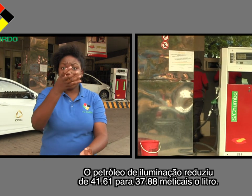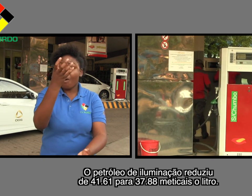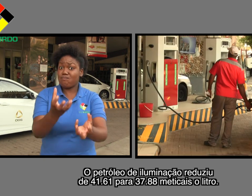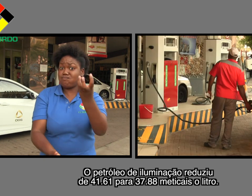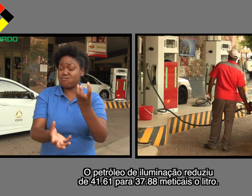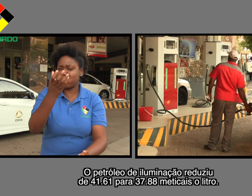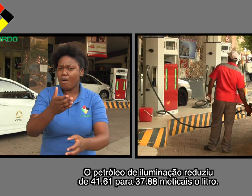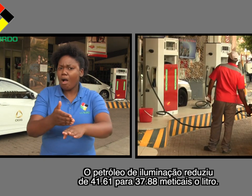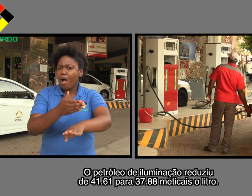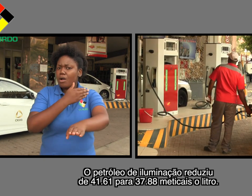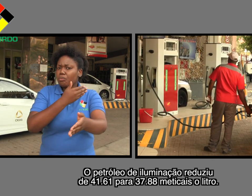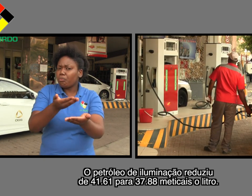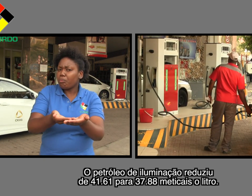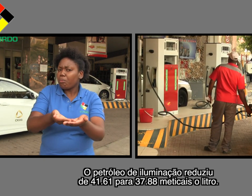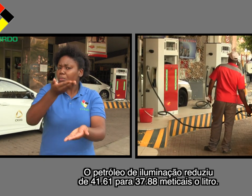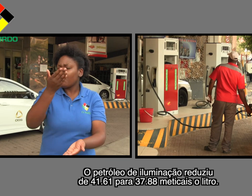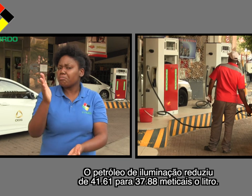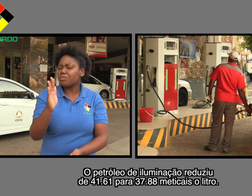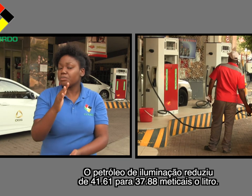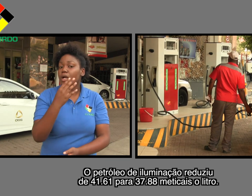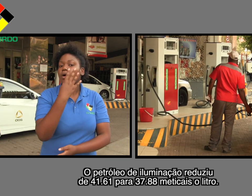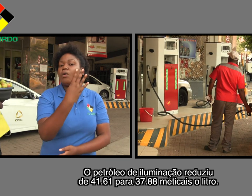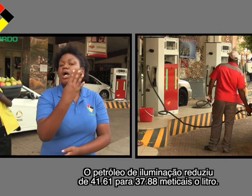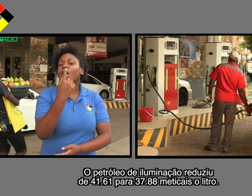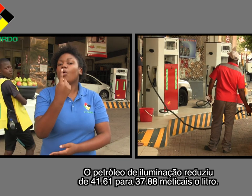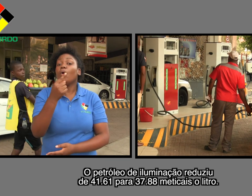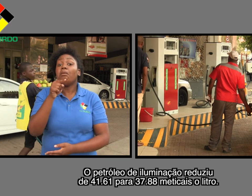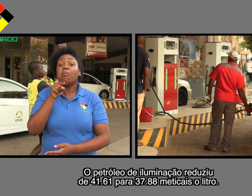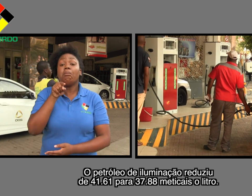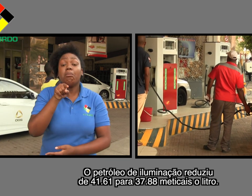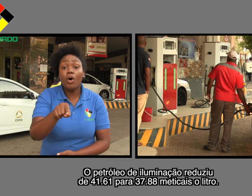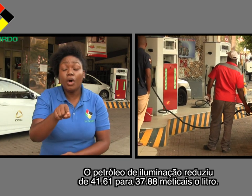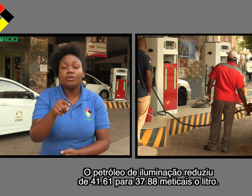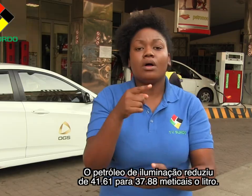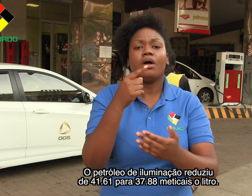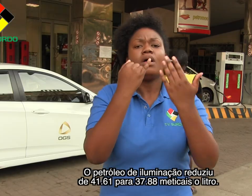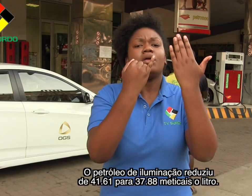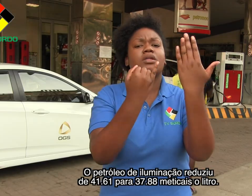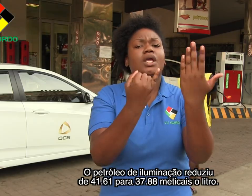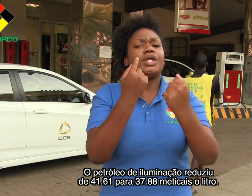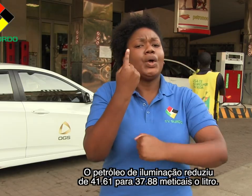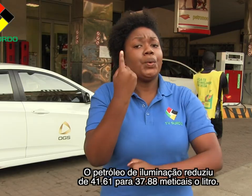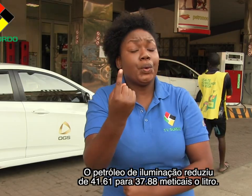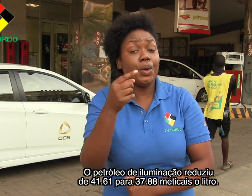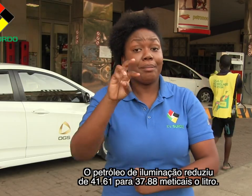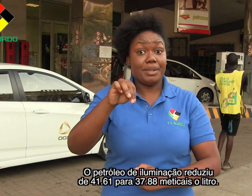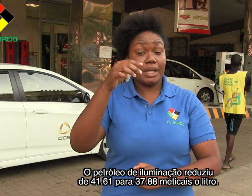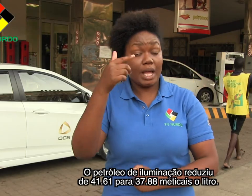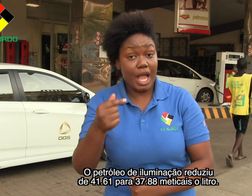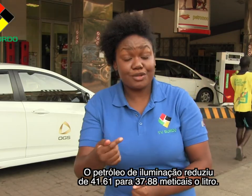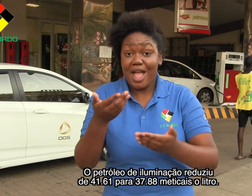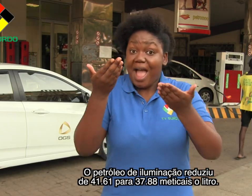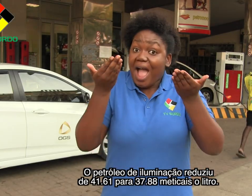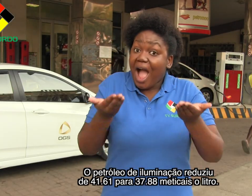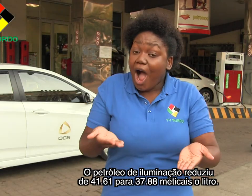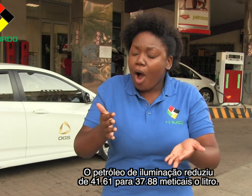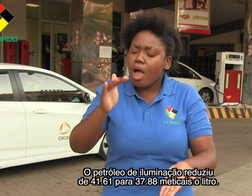O petróleo de iluminação reduziu de 41,61 mtc 37,88 mtc por litro.